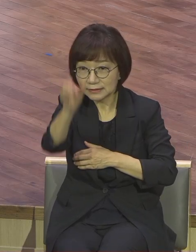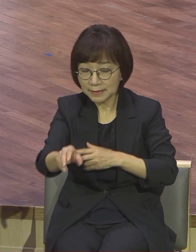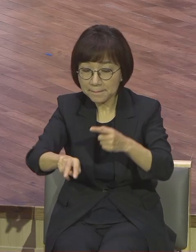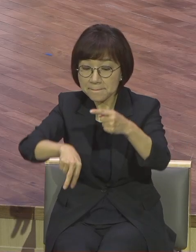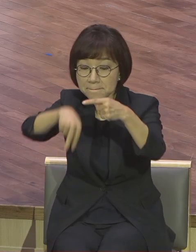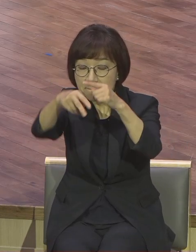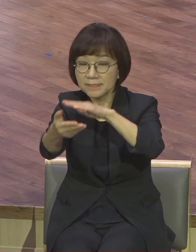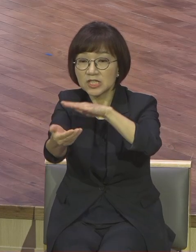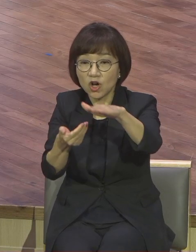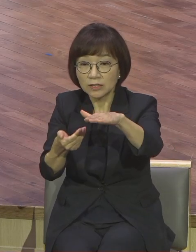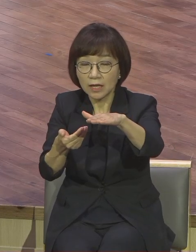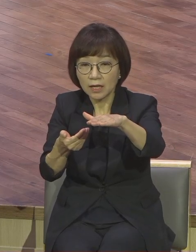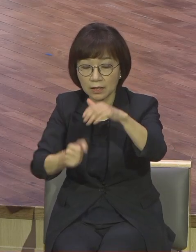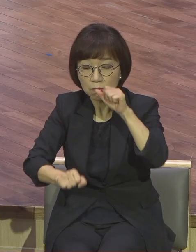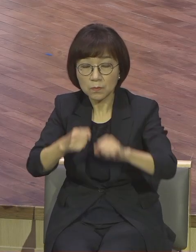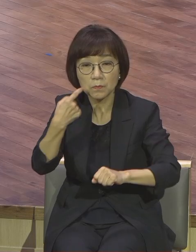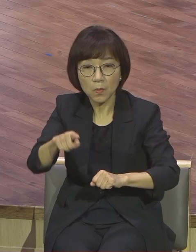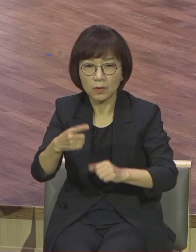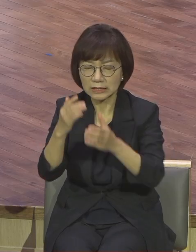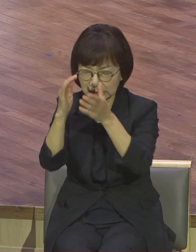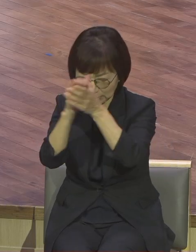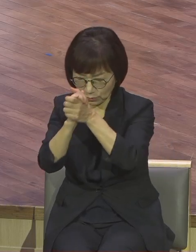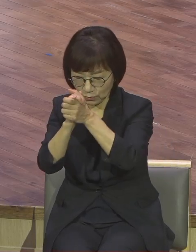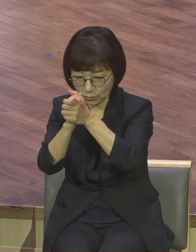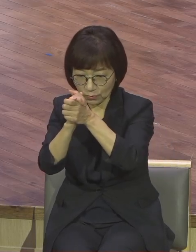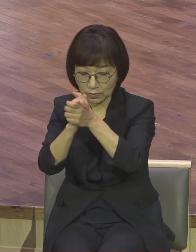처음도 기도고 마지막도 기도입니다